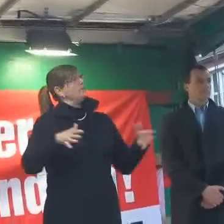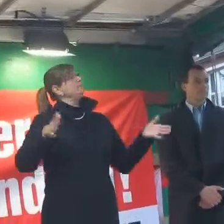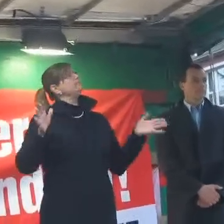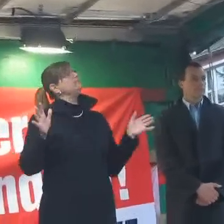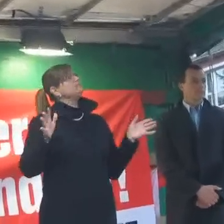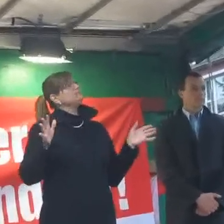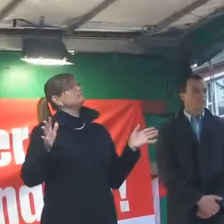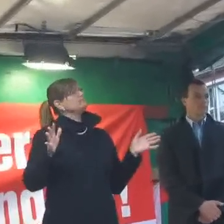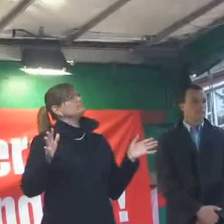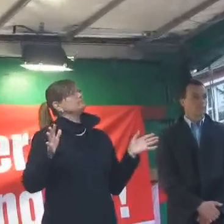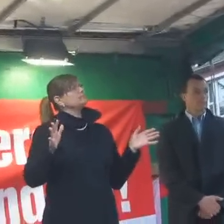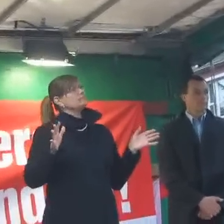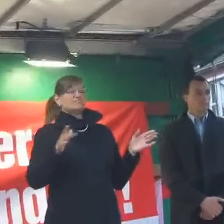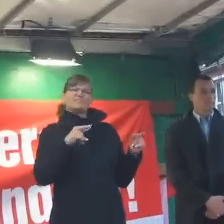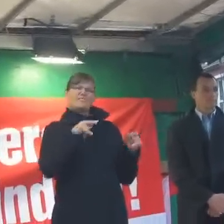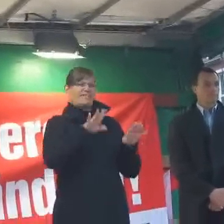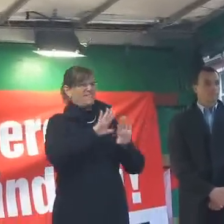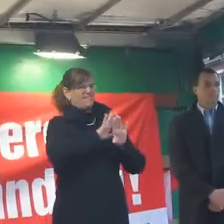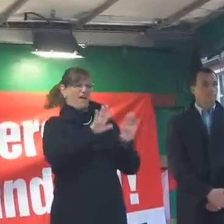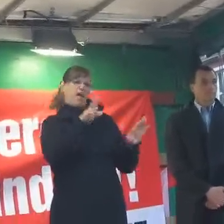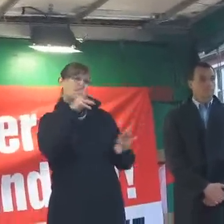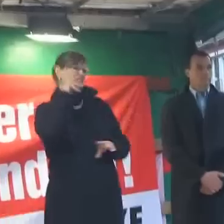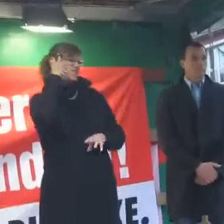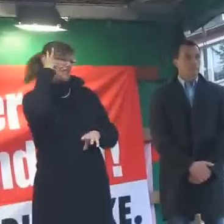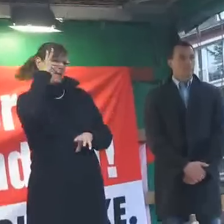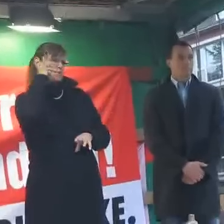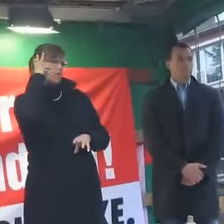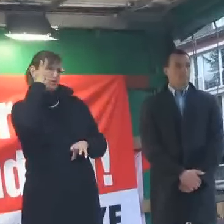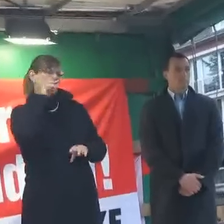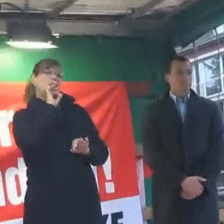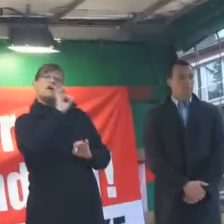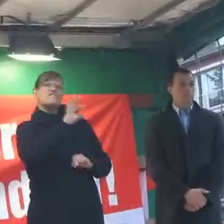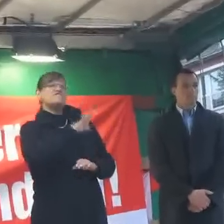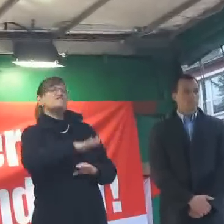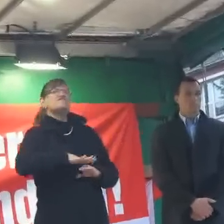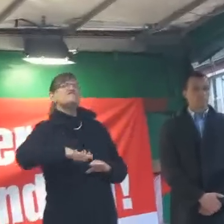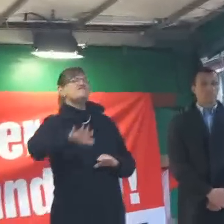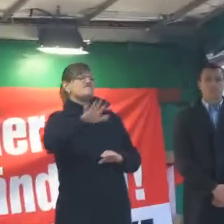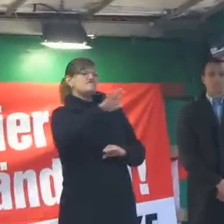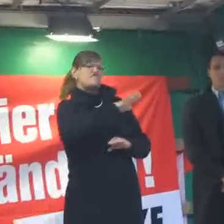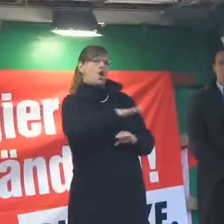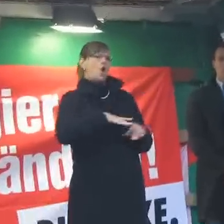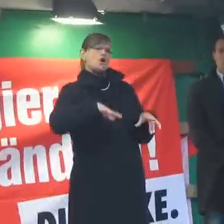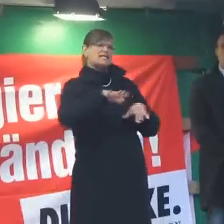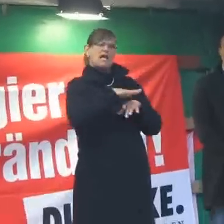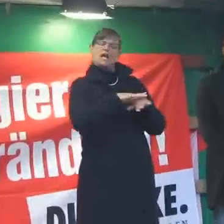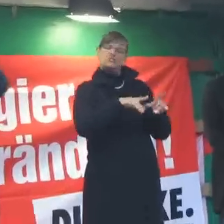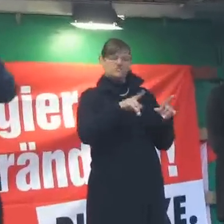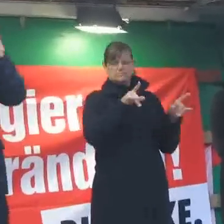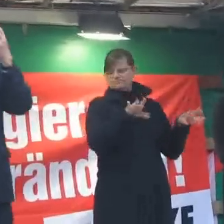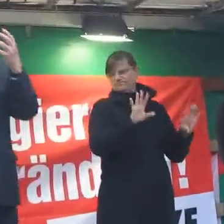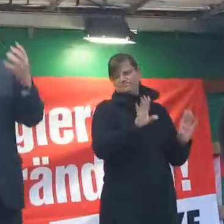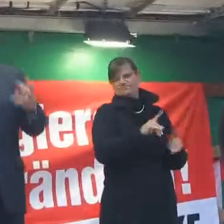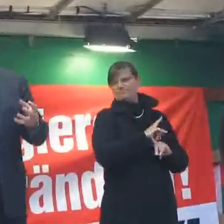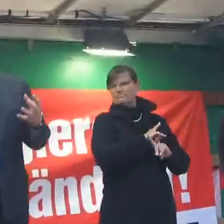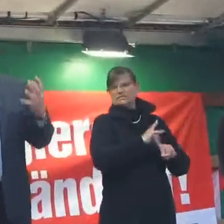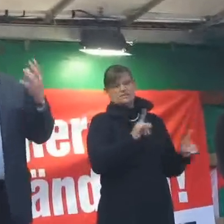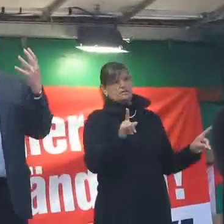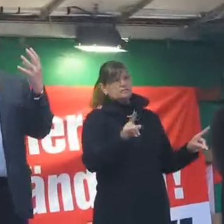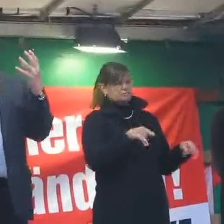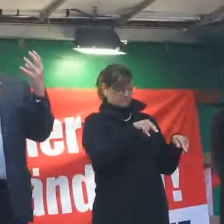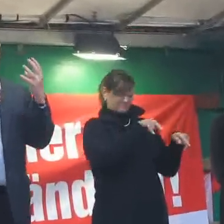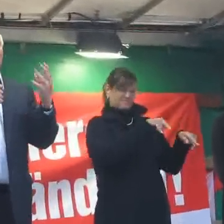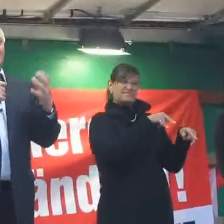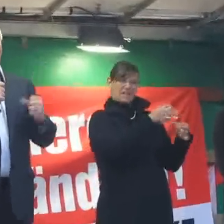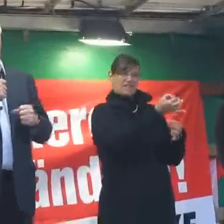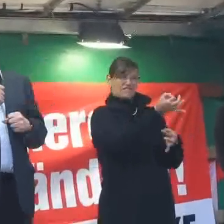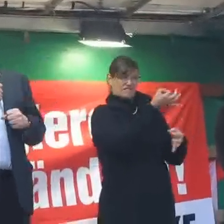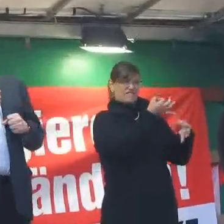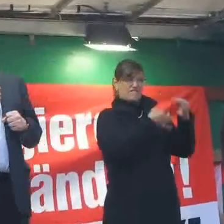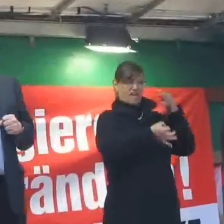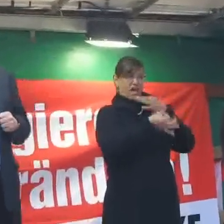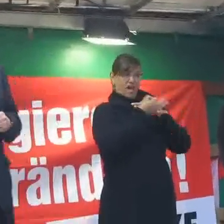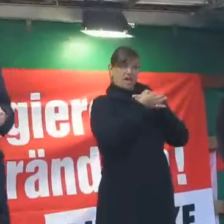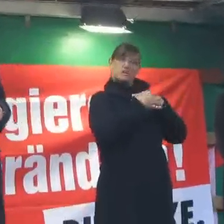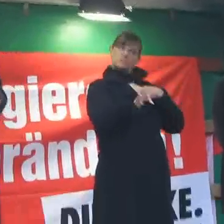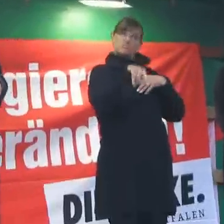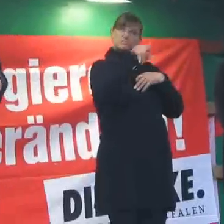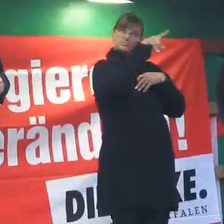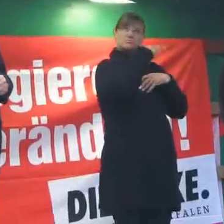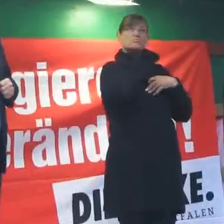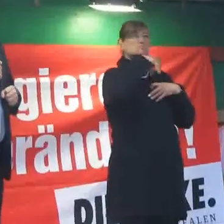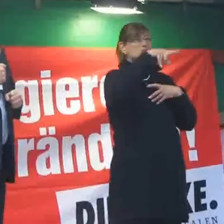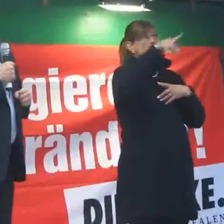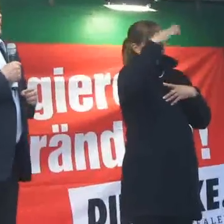keine Demokratie, keine Volksherrschaft sein. Das ist die Frage, mit der wir uns auseinandersetzen müssen.